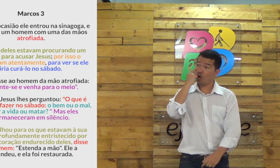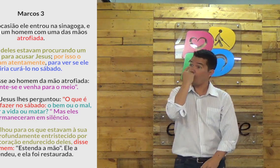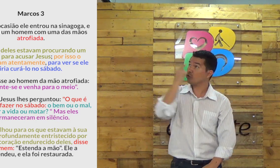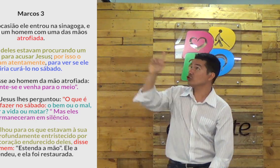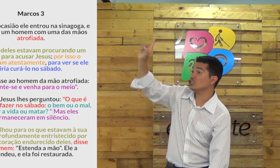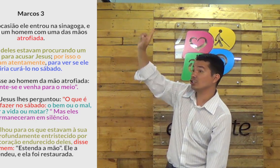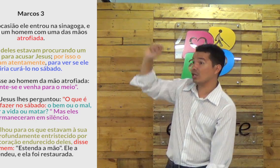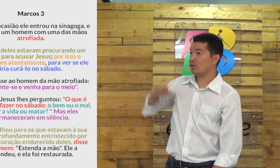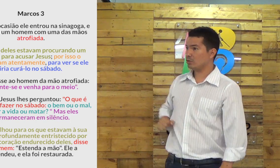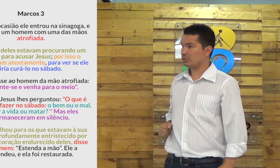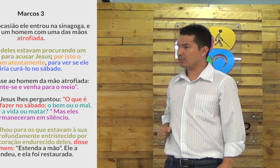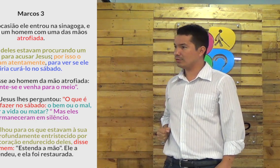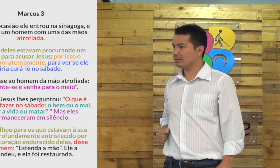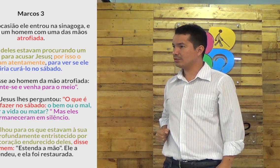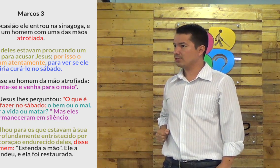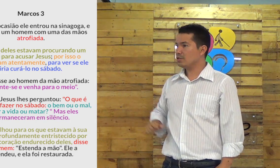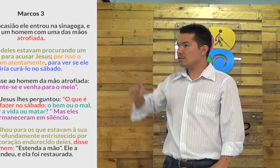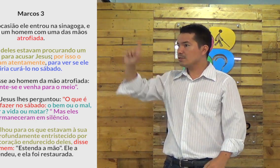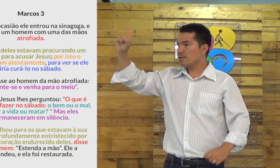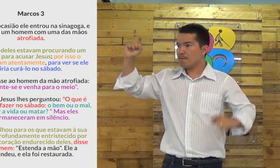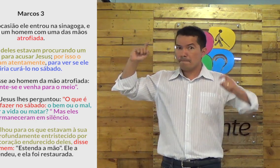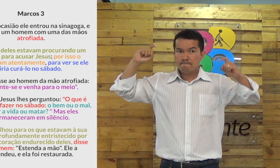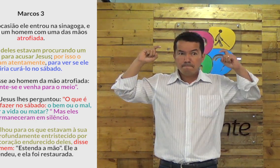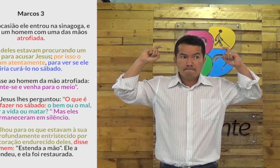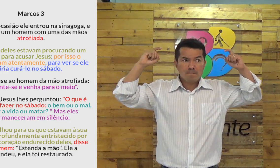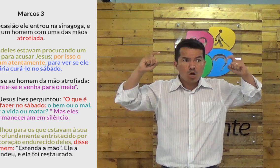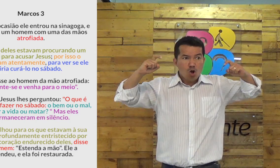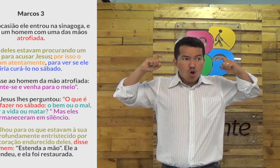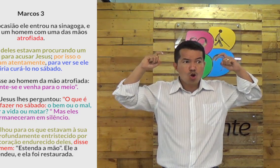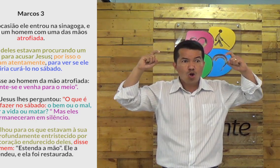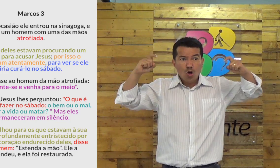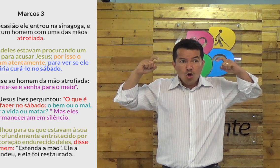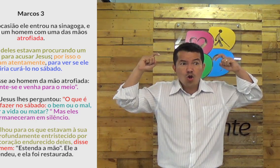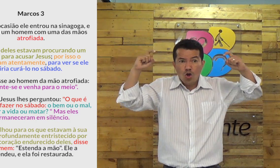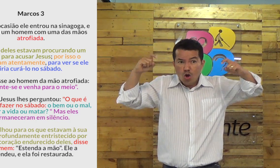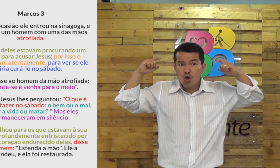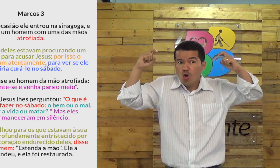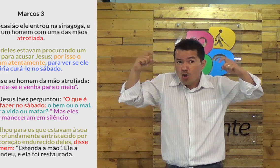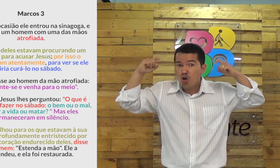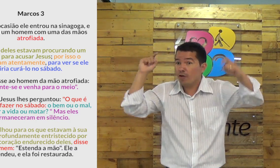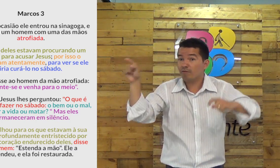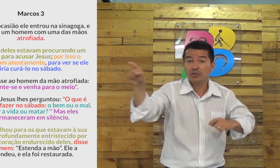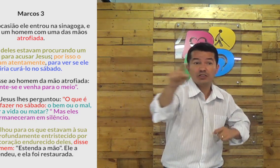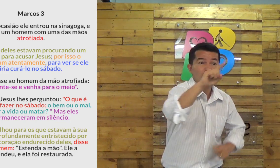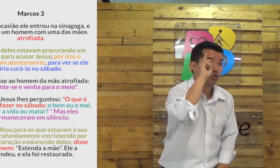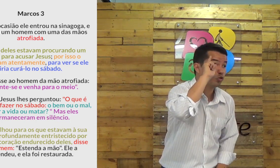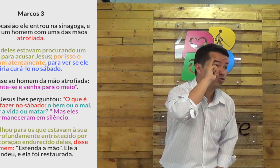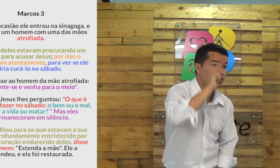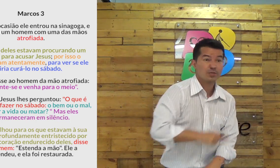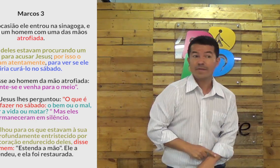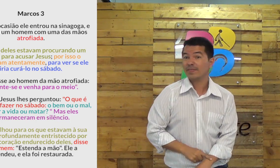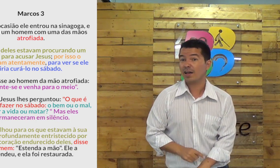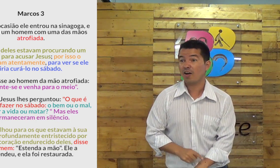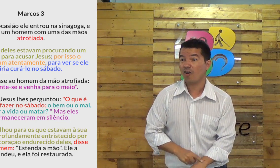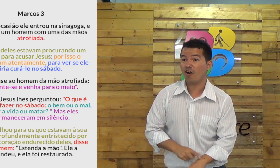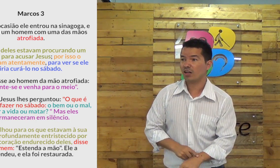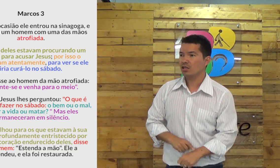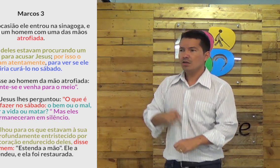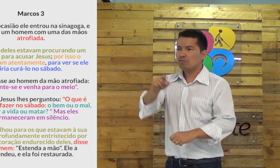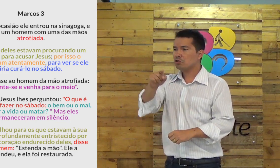é a menina dos olhos de Deus. Que ele se preocupa demais com você todos os dias em todo